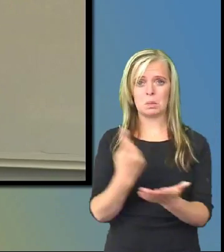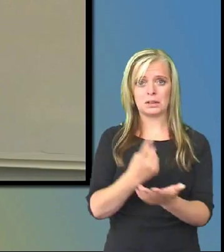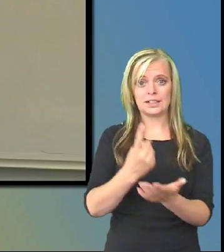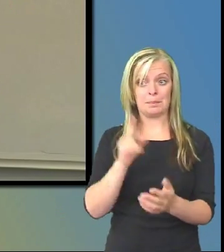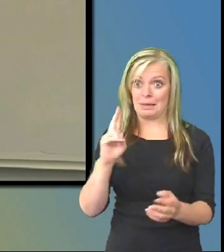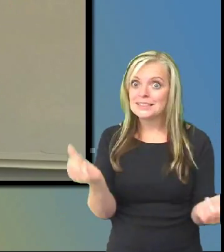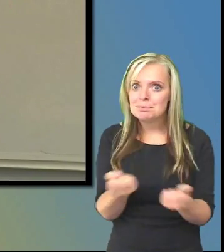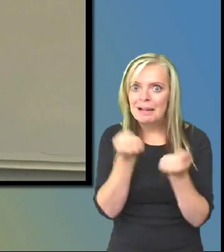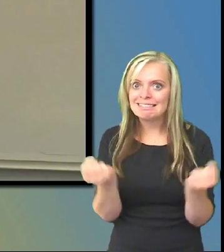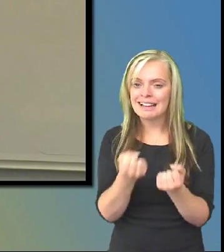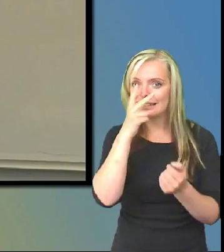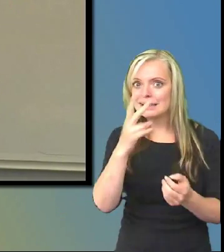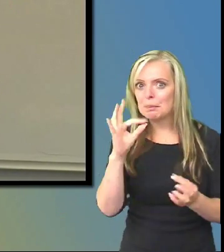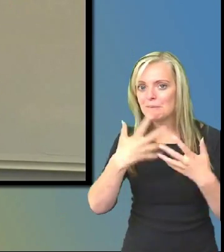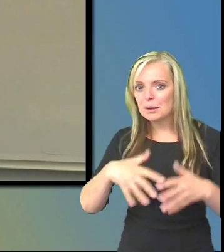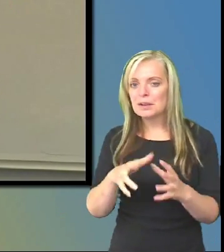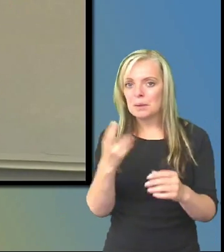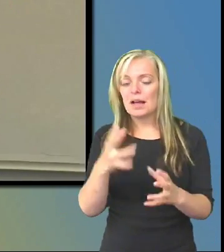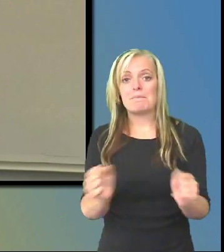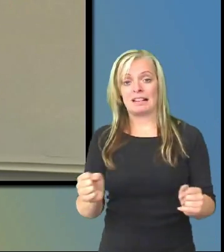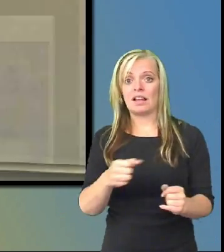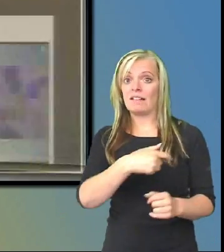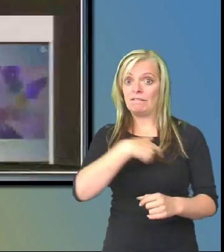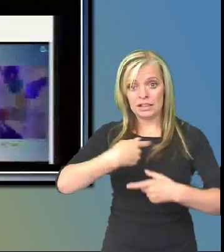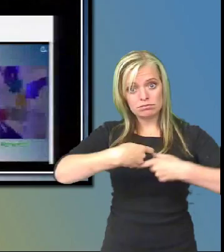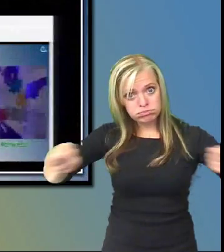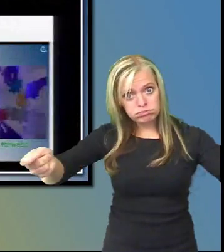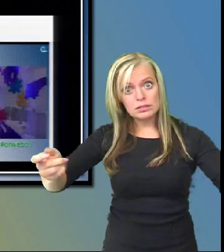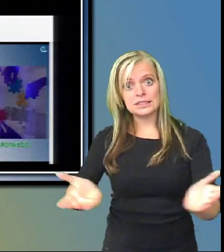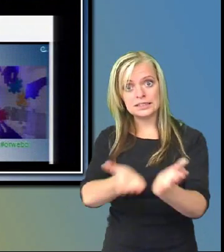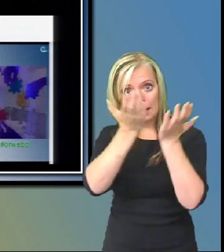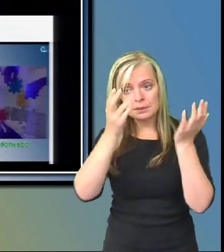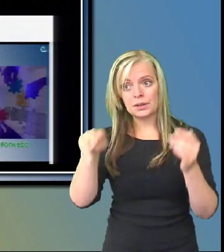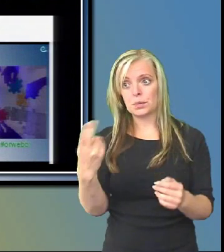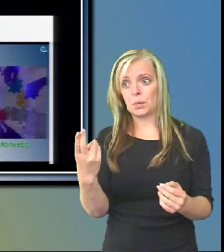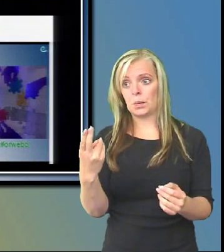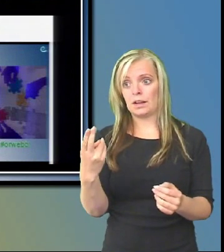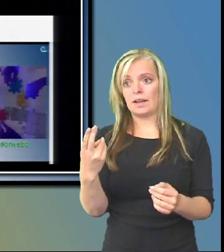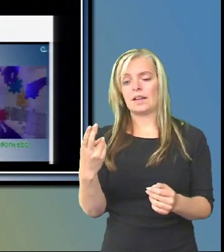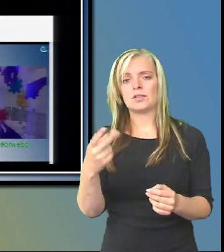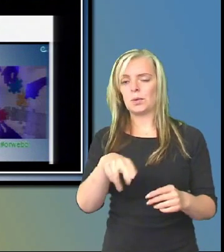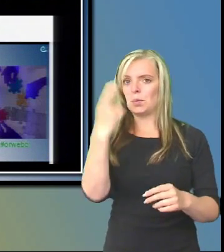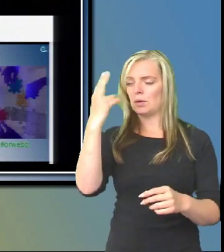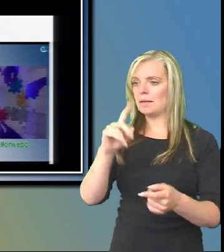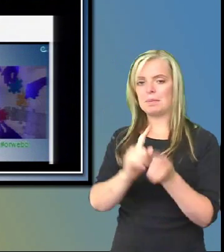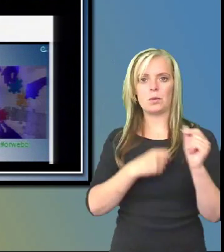Men vi skickar ju ut vad vi ser så de ser det vi ser som de ser. Det kommer att bli en mystisk bildfenomen här.